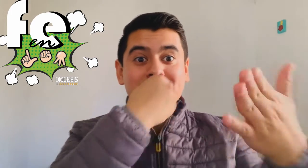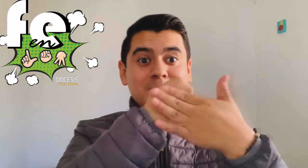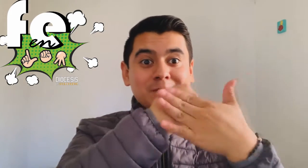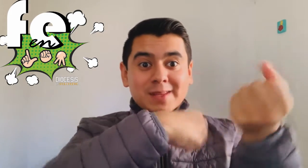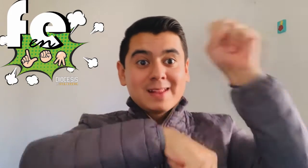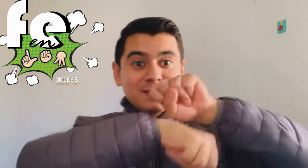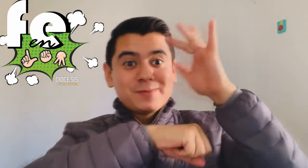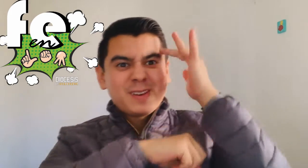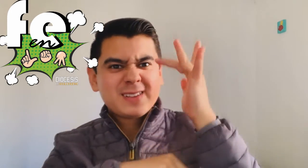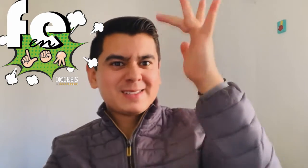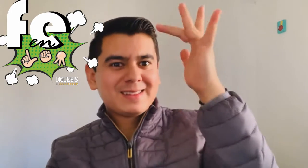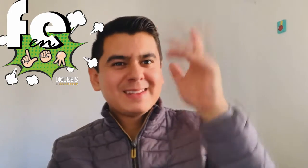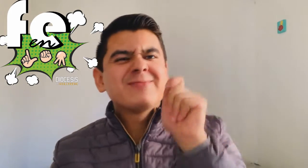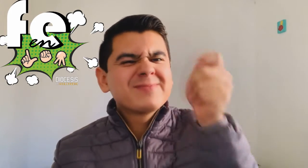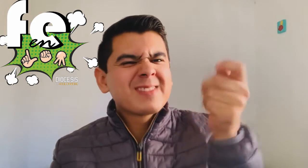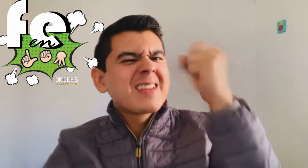Estamos muy próximos a vivir Semana Santa